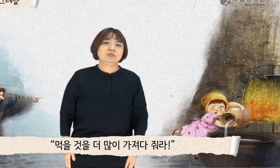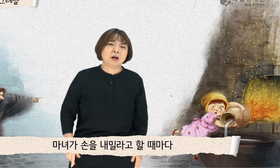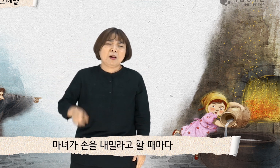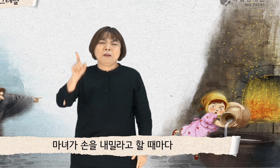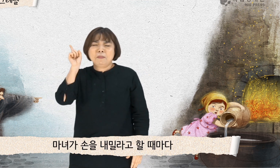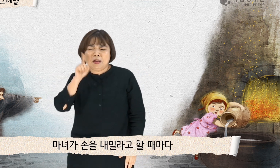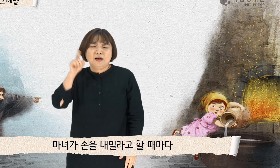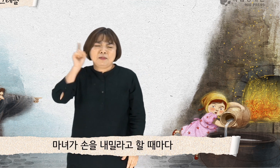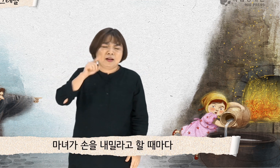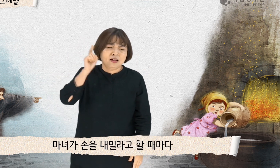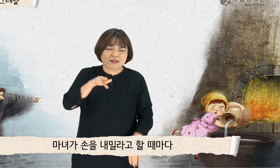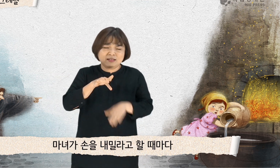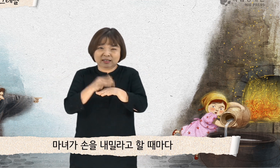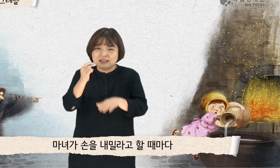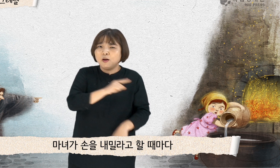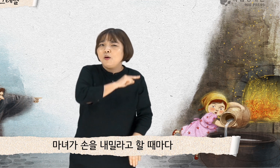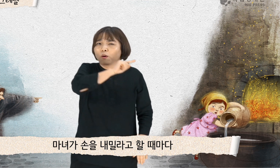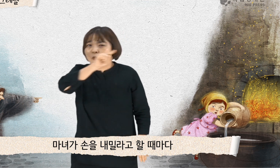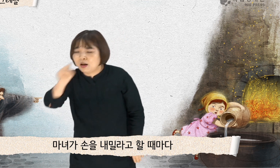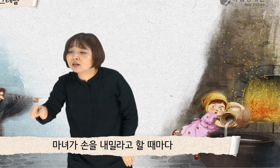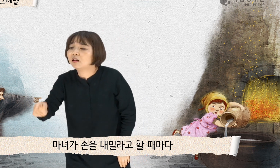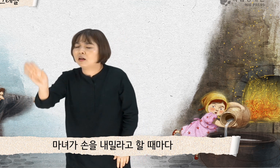마녀가 손을 내밀라고 할 때마다